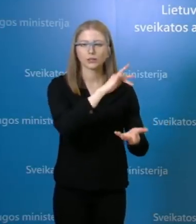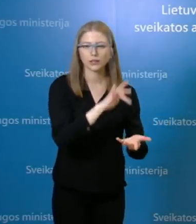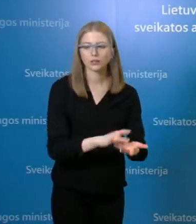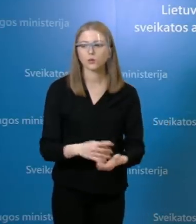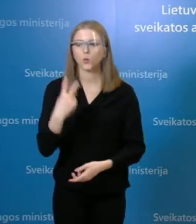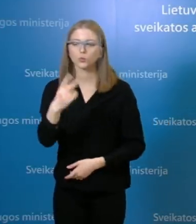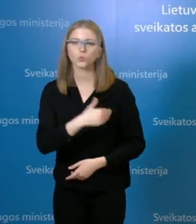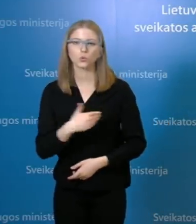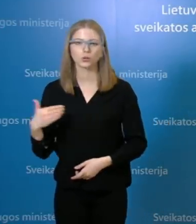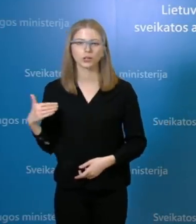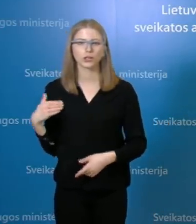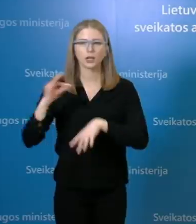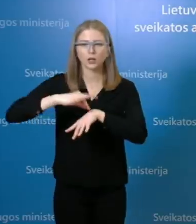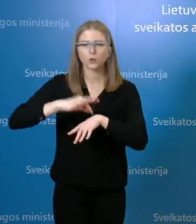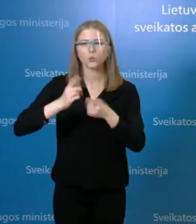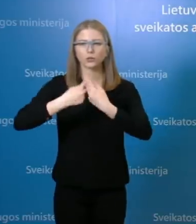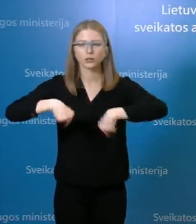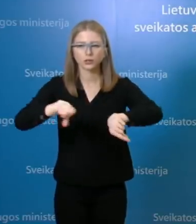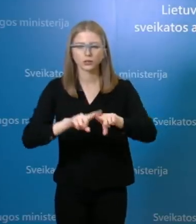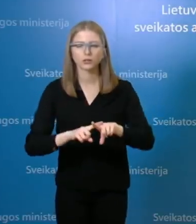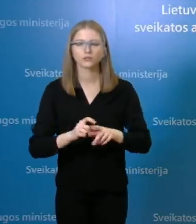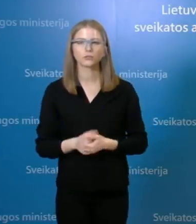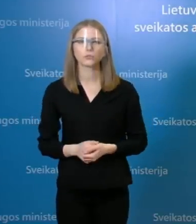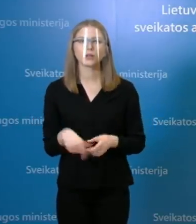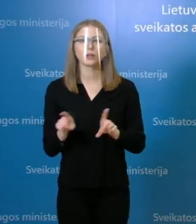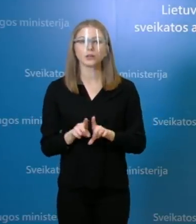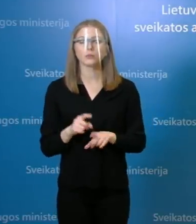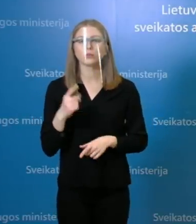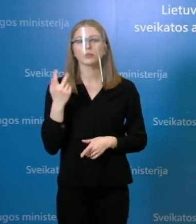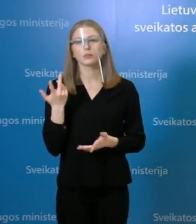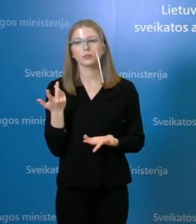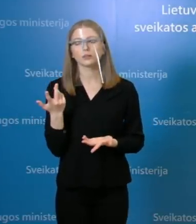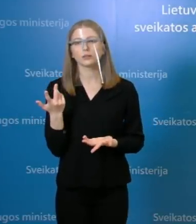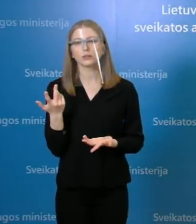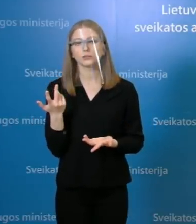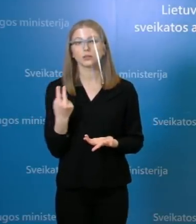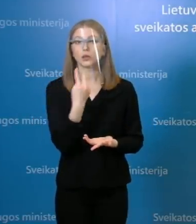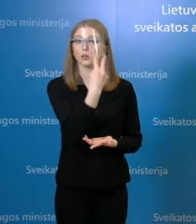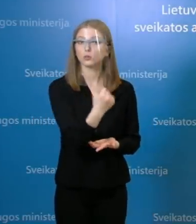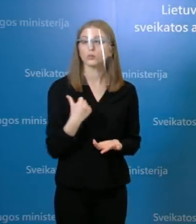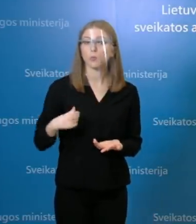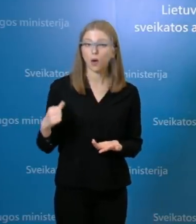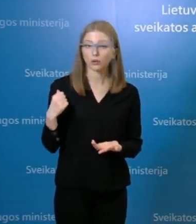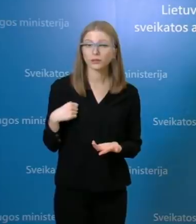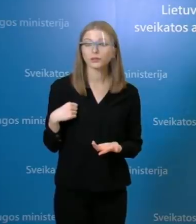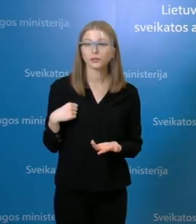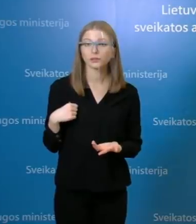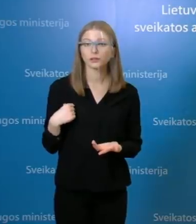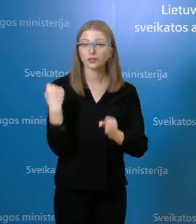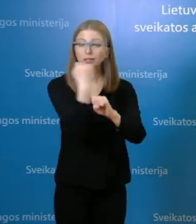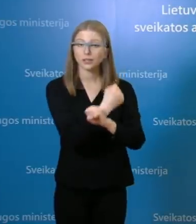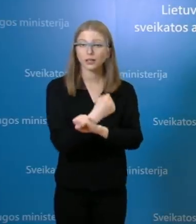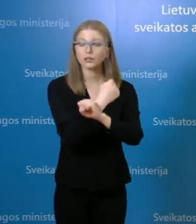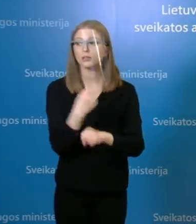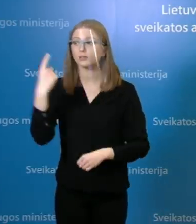du santaros klinikų pacientai, krūtinės chirurgijos skyrius ir vienas Vilniaus miesto klinikinės